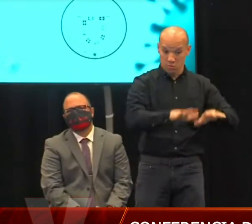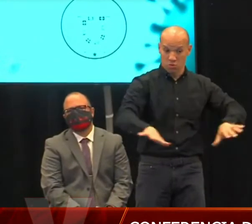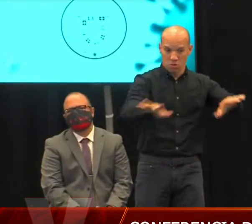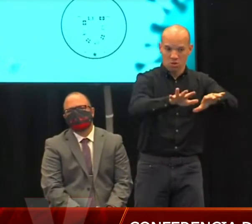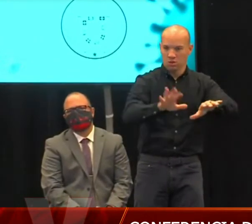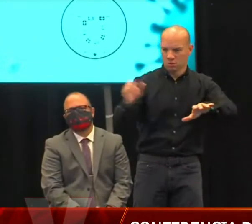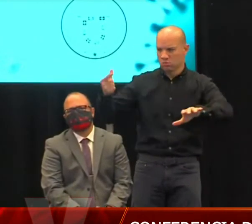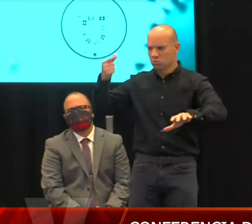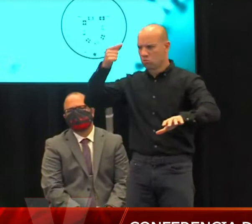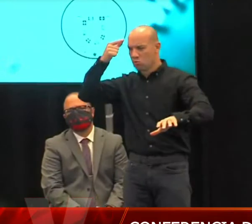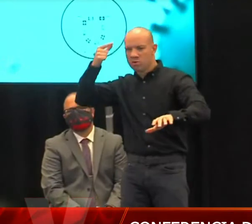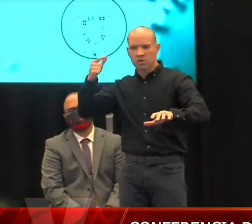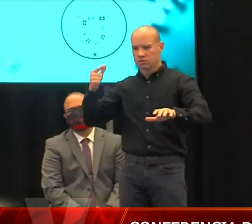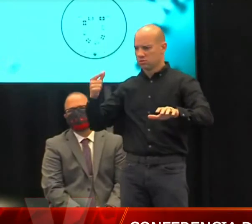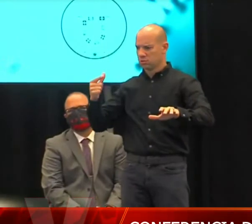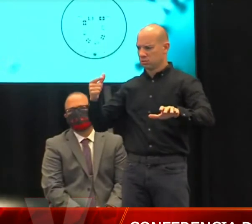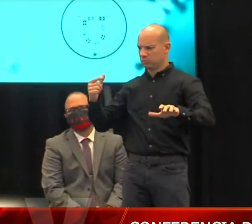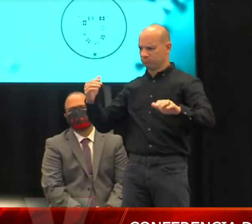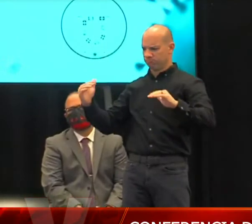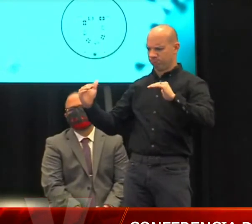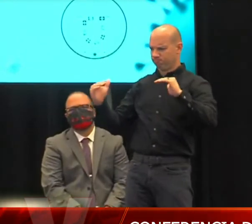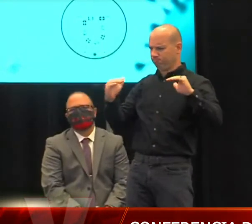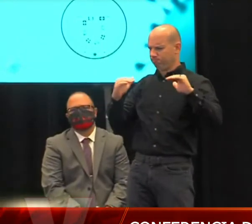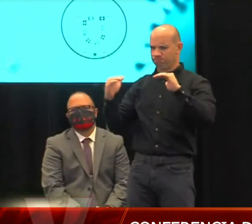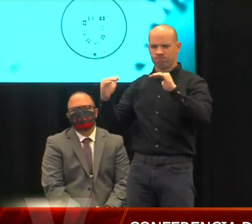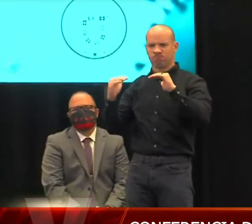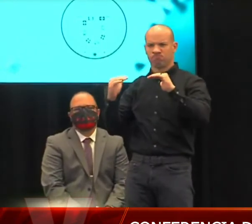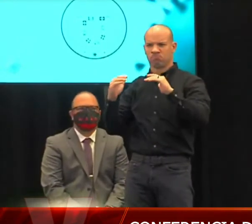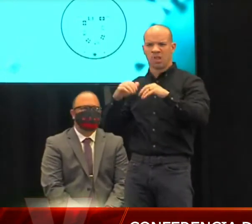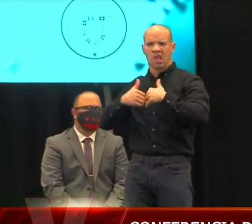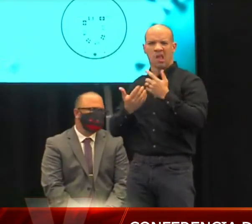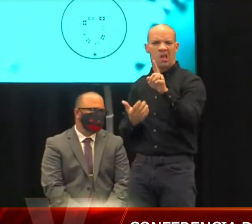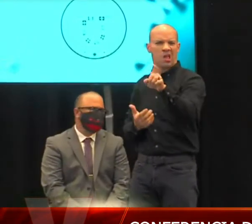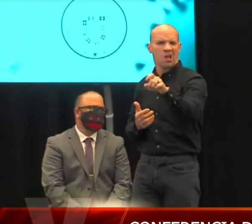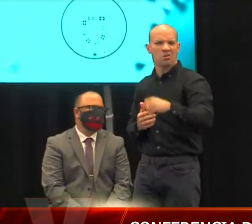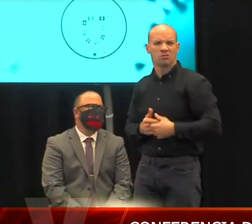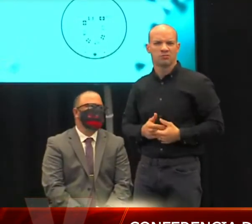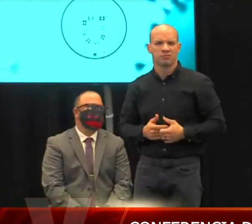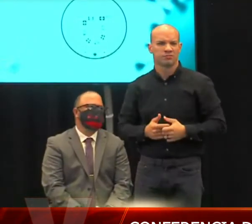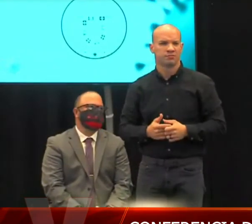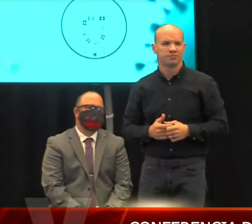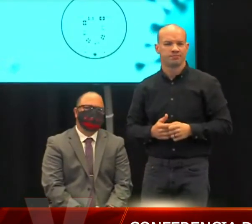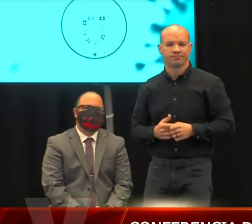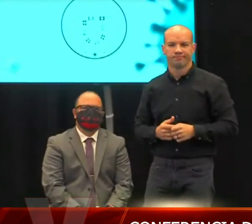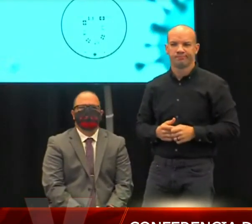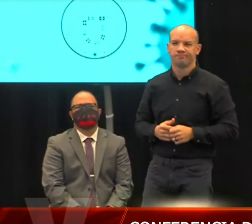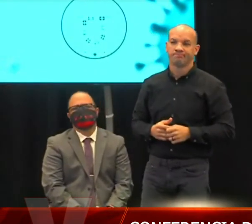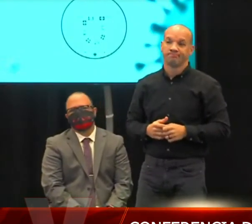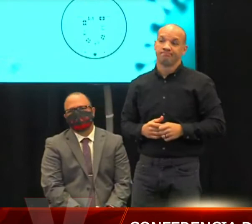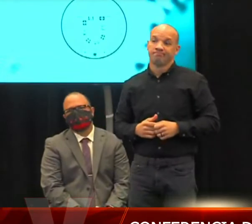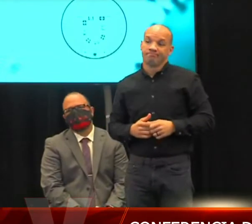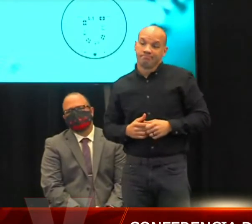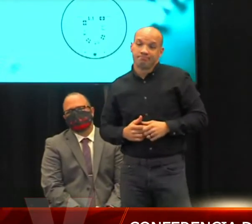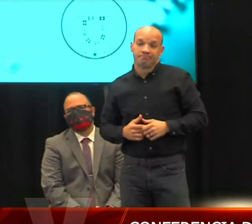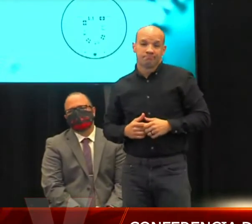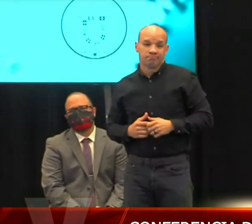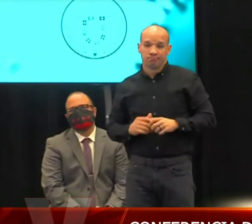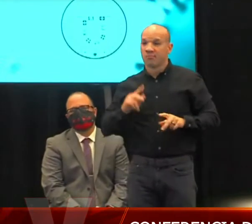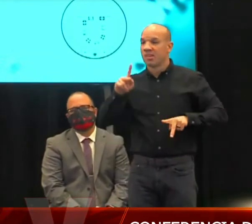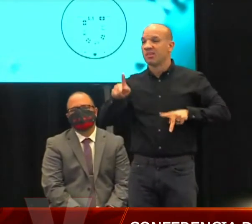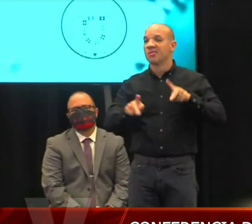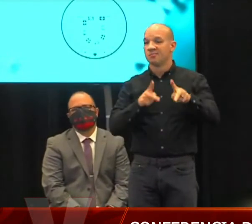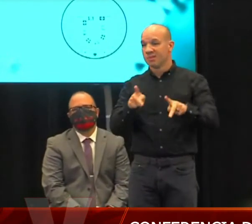ese equilibrio, ese balance? El equilibrio está en la colaboración ciudadana. No hay otra